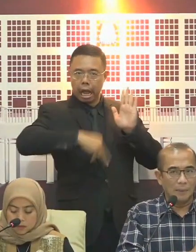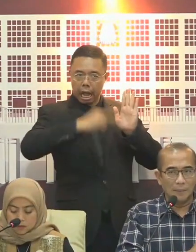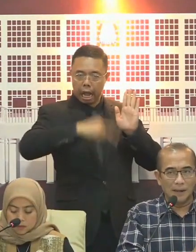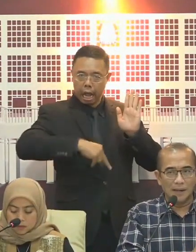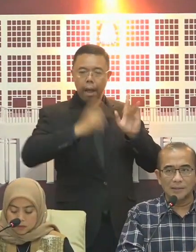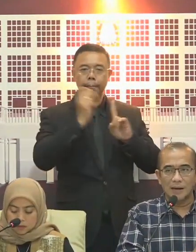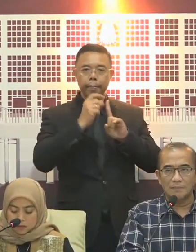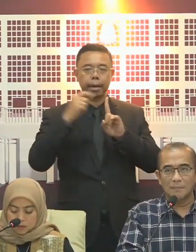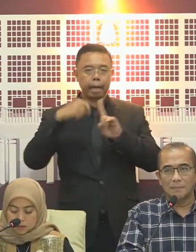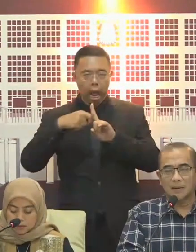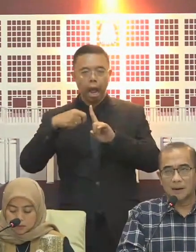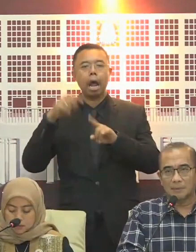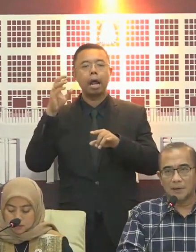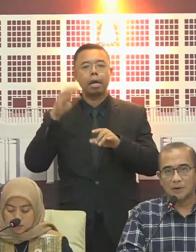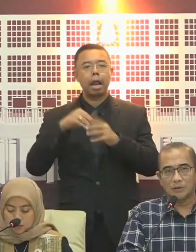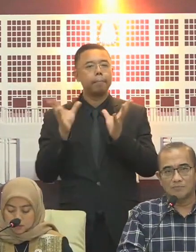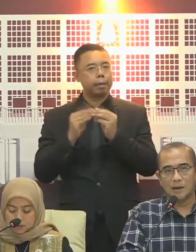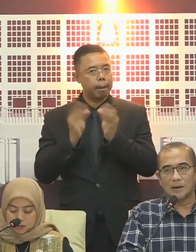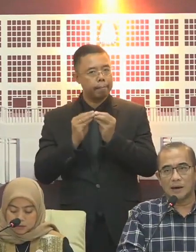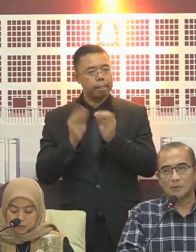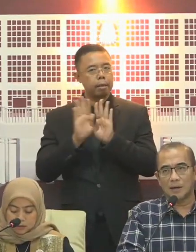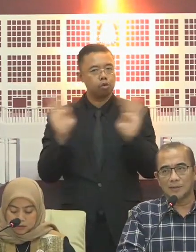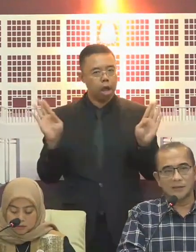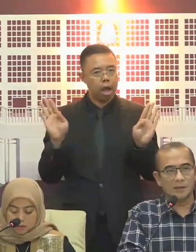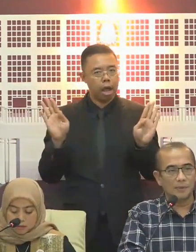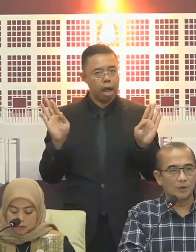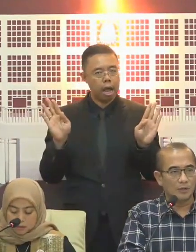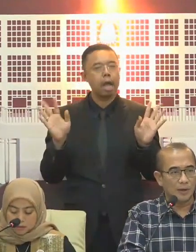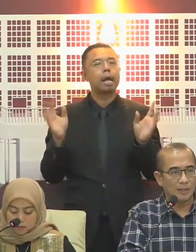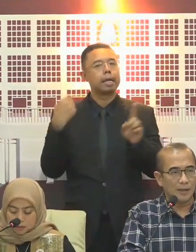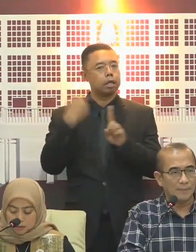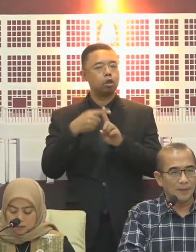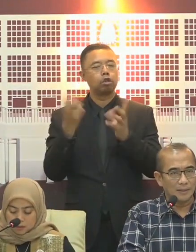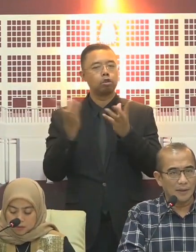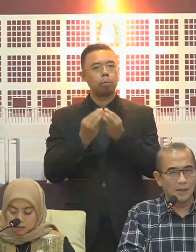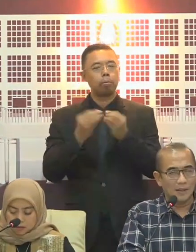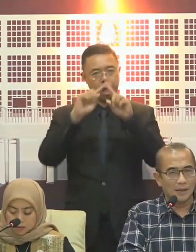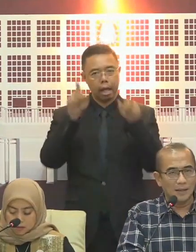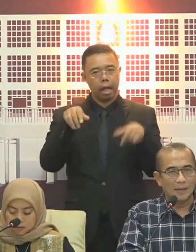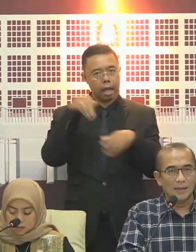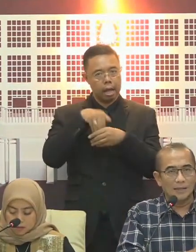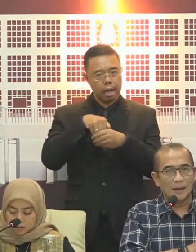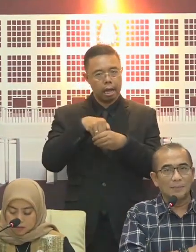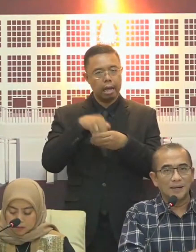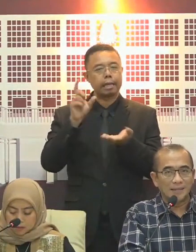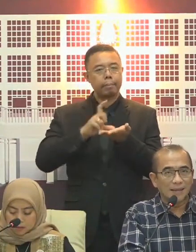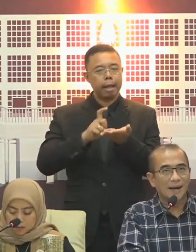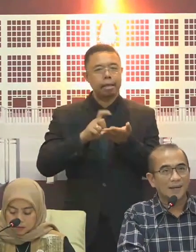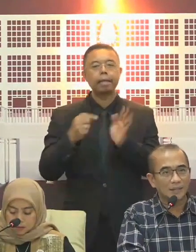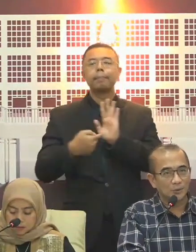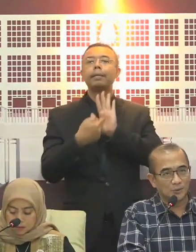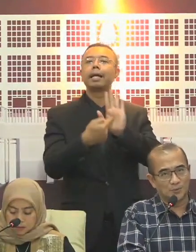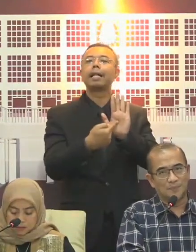PPK di dalam rapat pelinur terbuka rekapitulasi hasil penghitungan suara tingkat kesamatan. Sambil